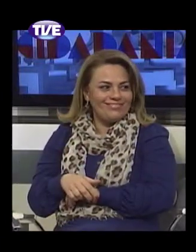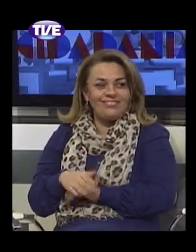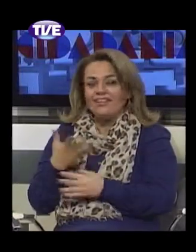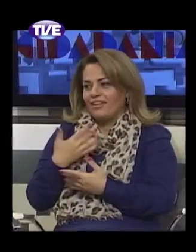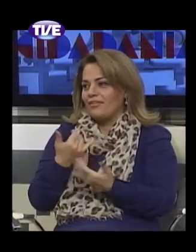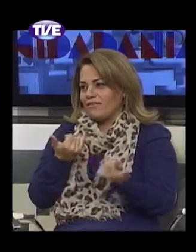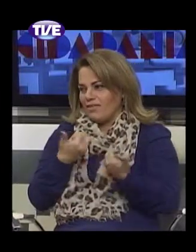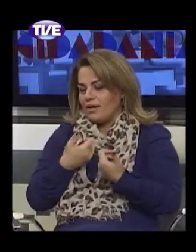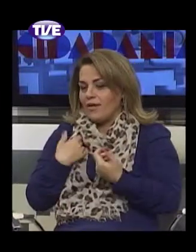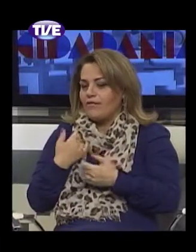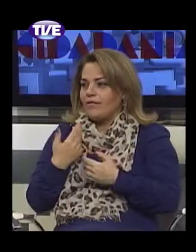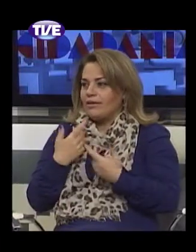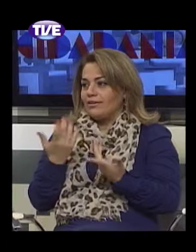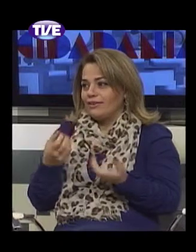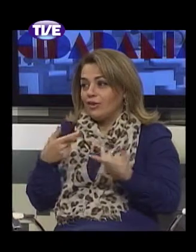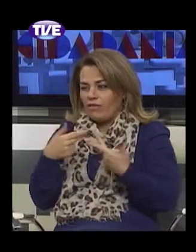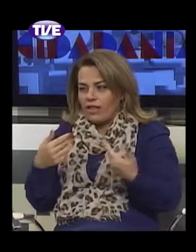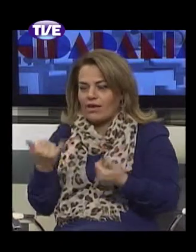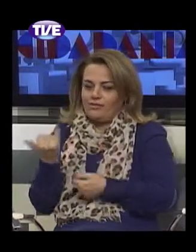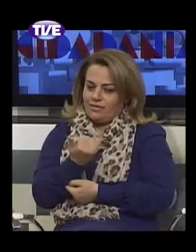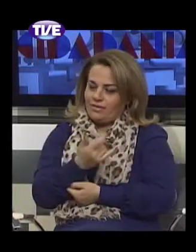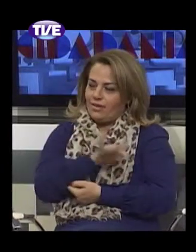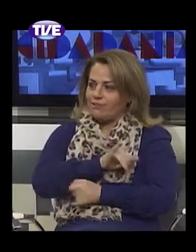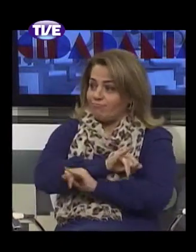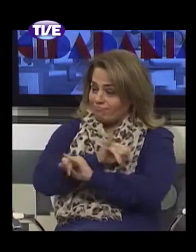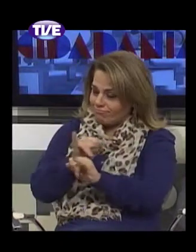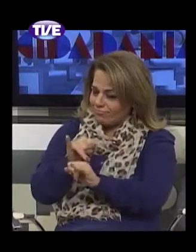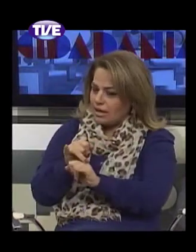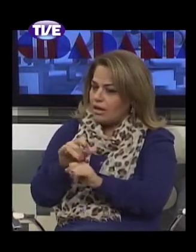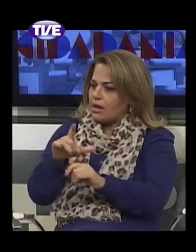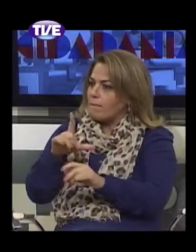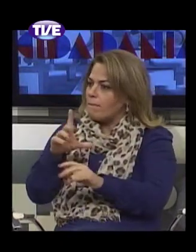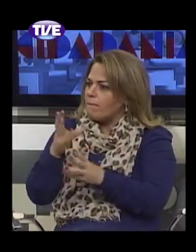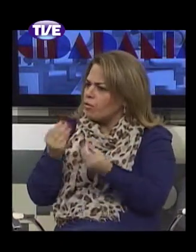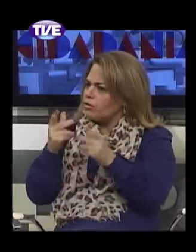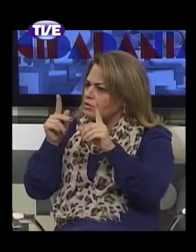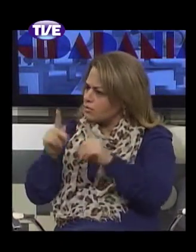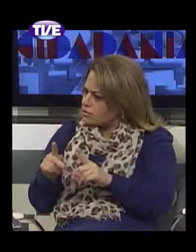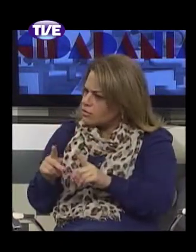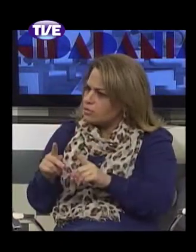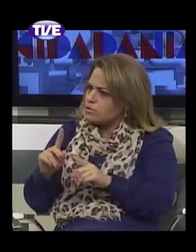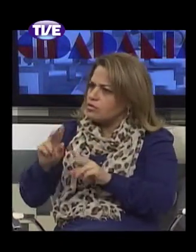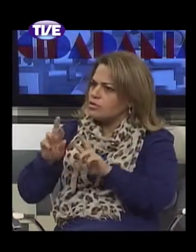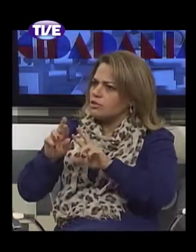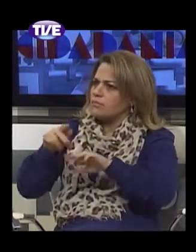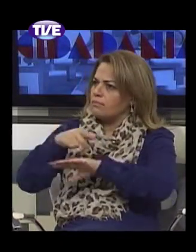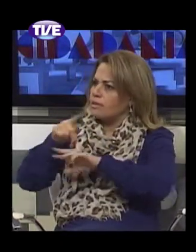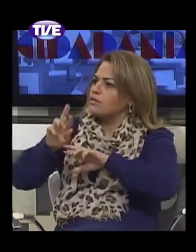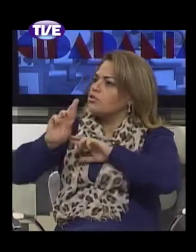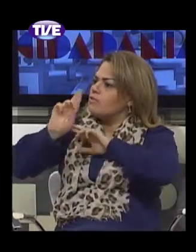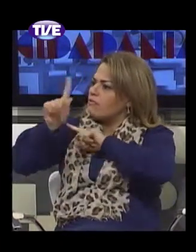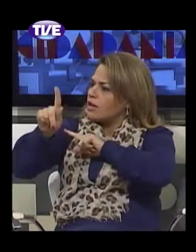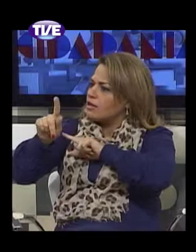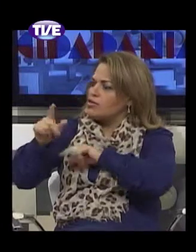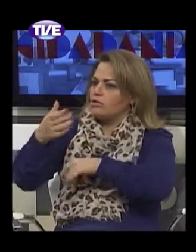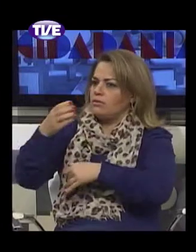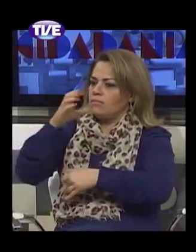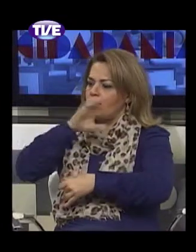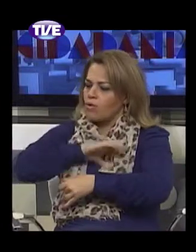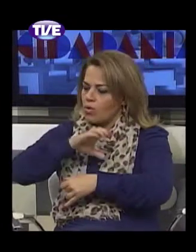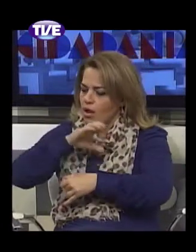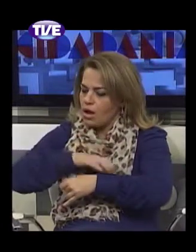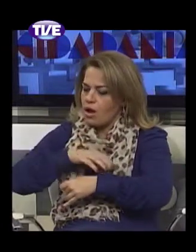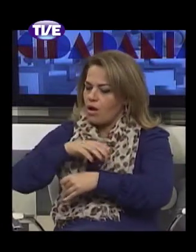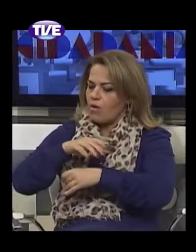colocar para vocês, que tem pessoas de diversos países de língua portuguesa. Portugal, Moçambique,